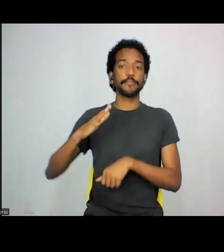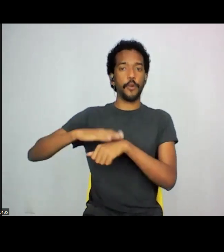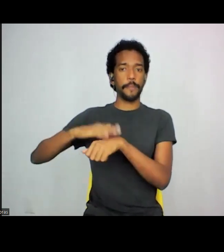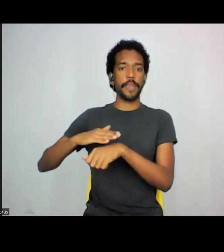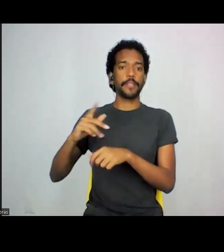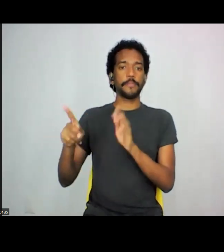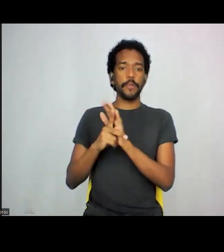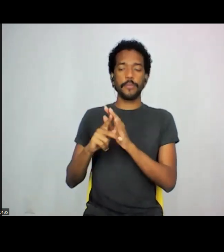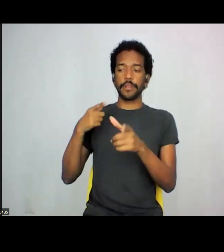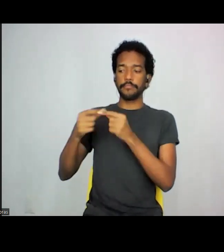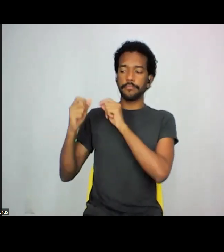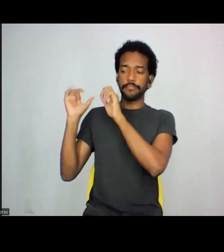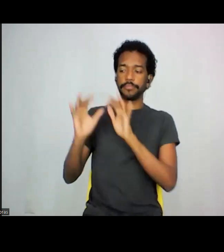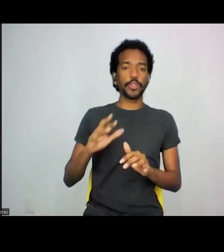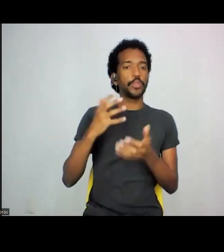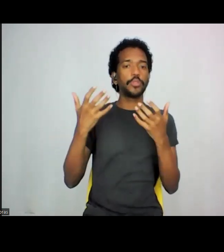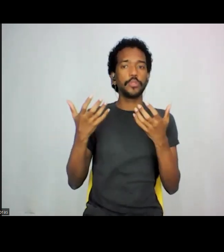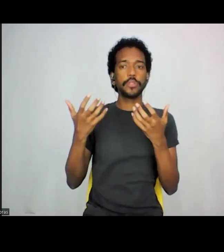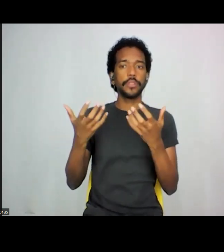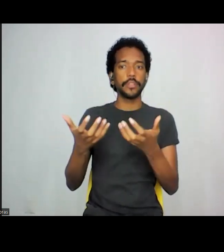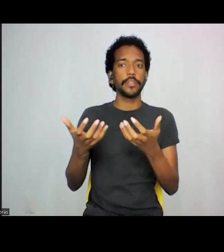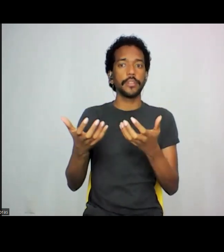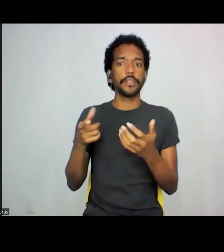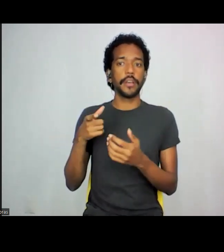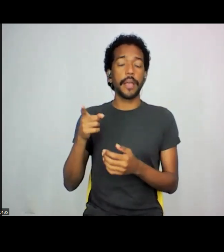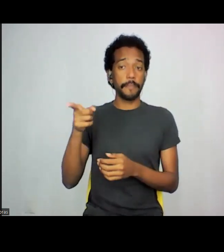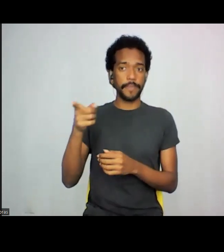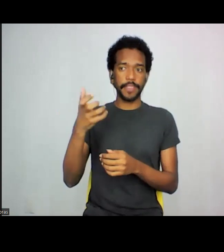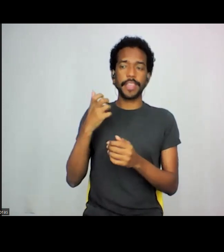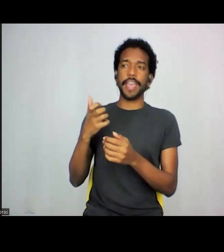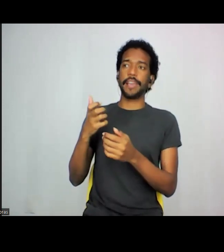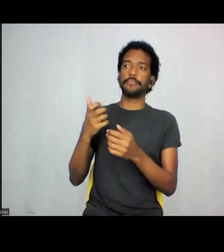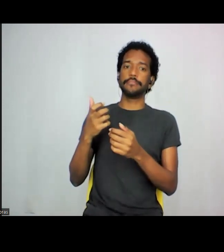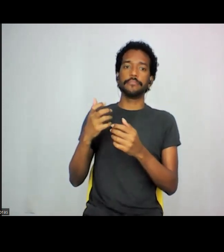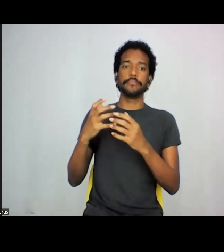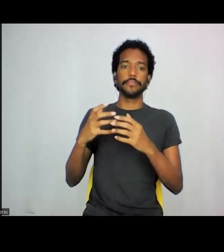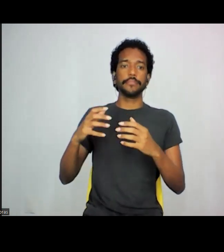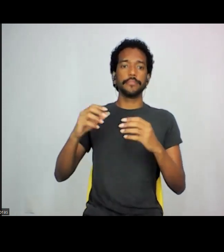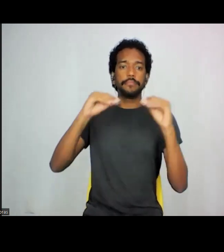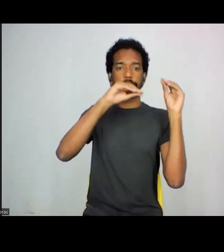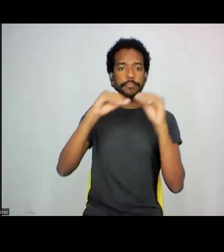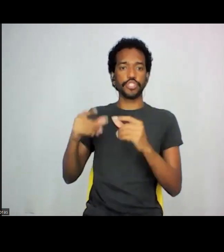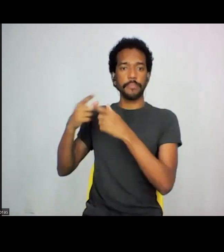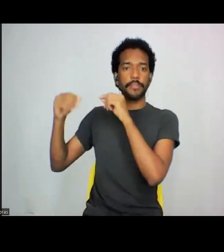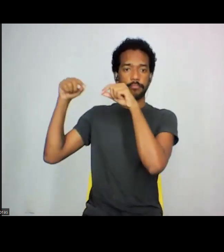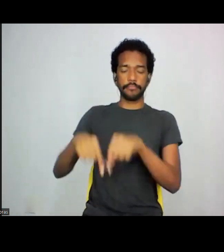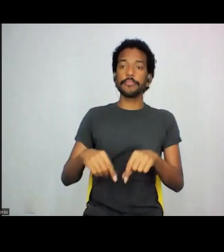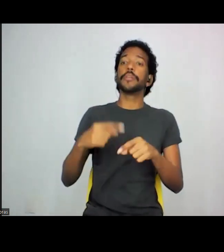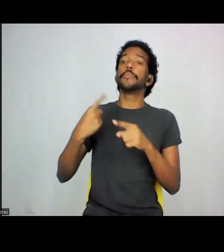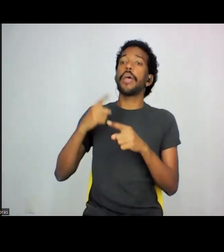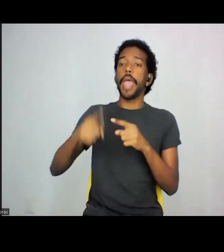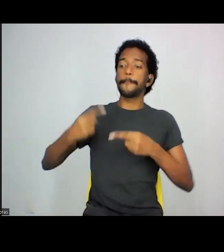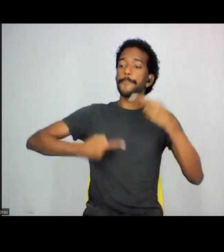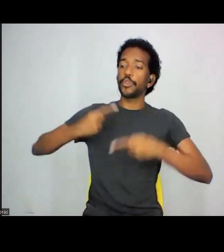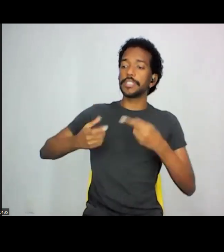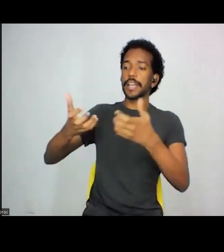japonesa? Você quer um projeto, São Paulo praticou o branqueamento da cidade, é um projeto político que São Paulo colocou em